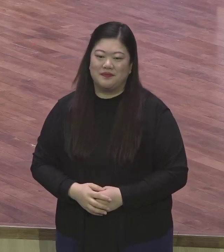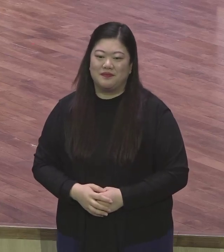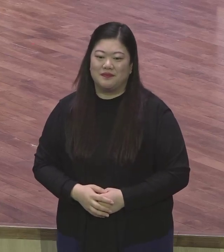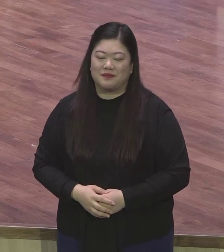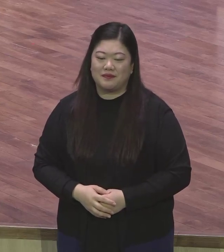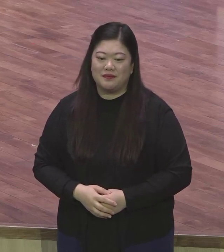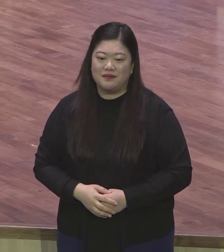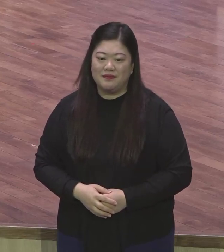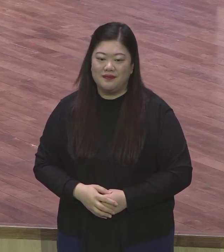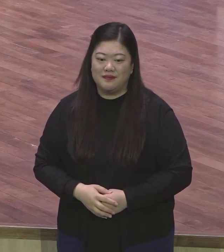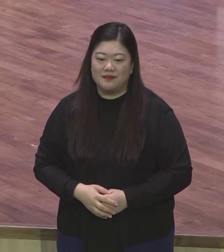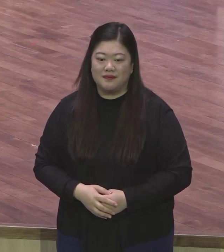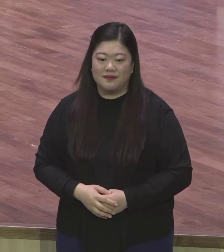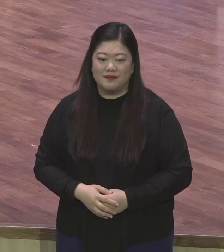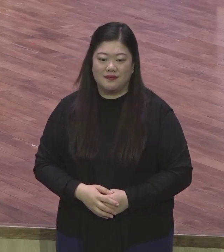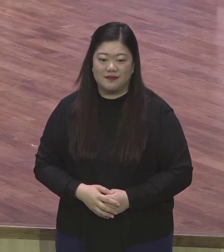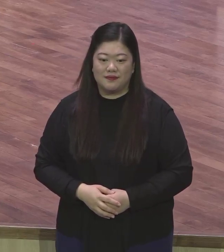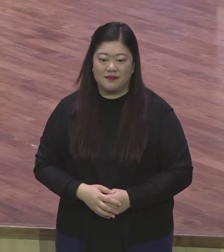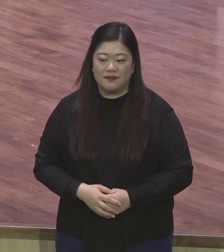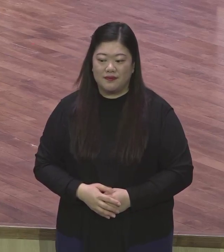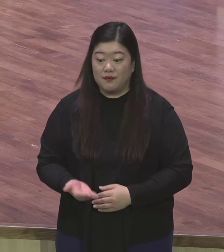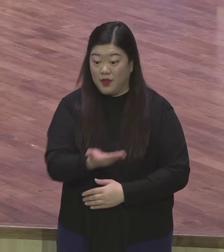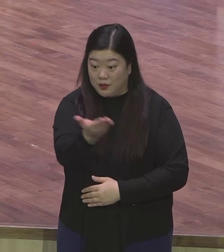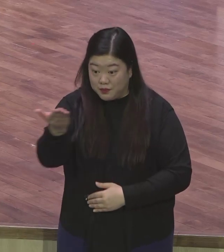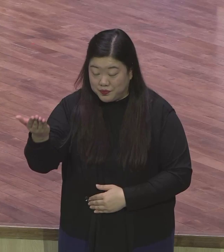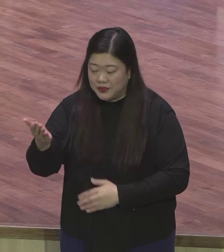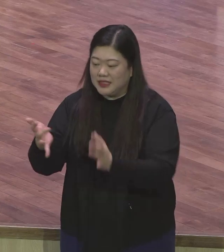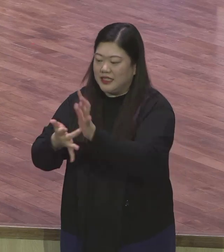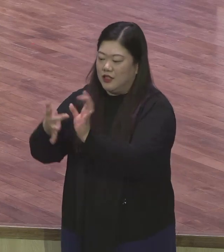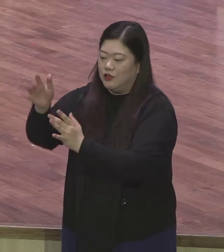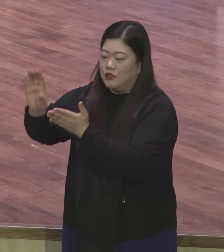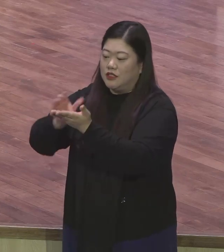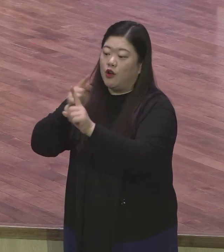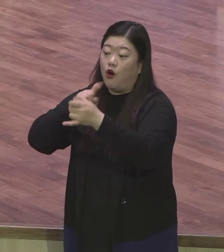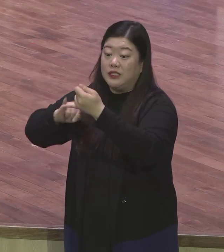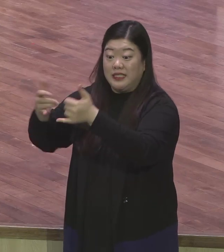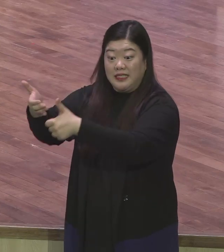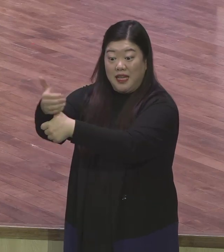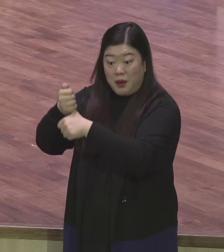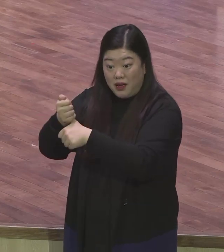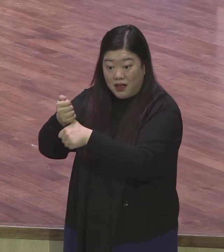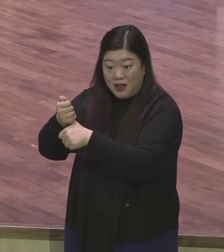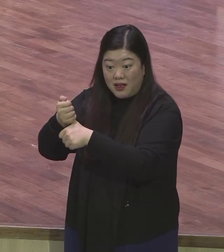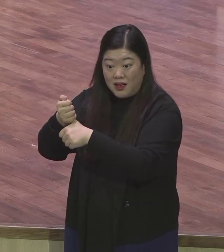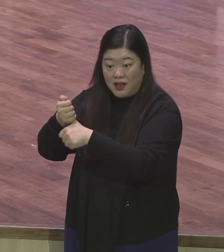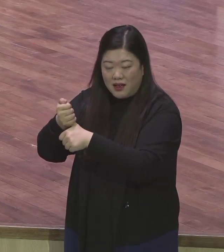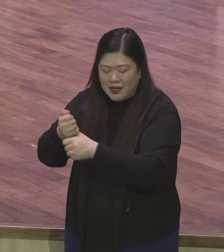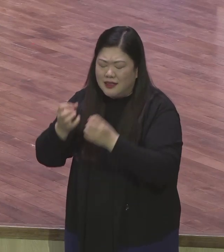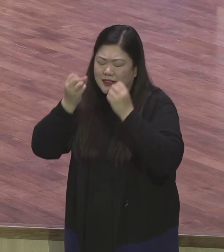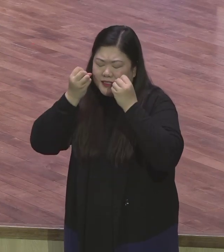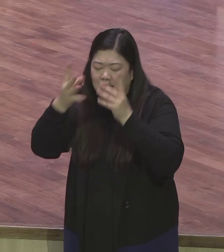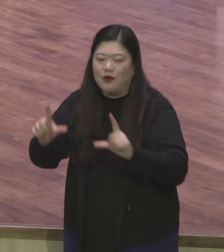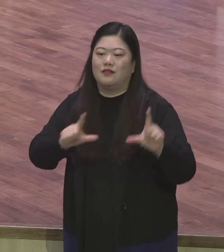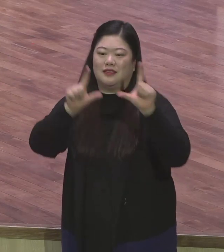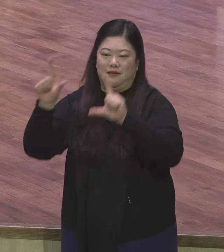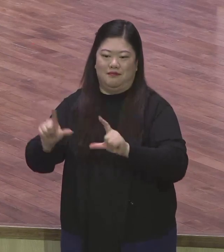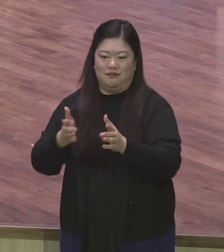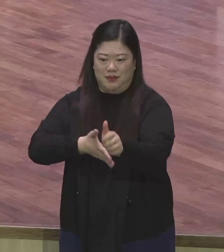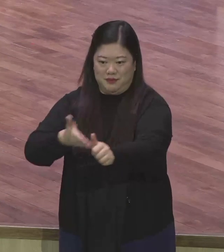여러분이 참으로 주신 언양 말씀 붙잡고 새로운 삶이 시작되길 바랍니다 구줄로 11절입니다 이름으로 이름으로